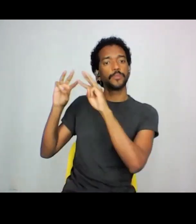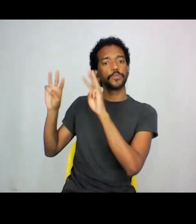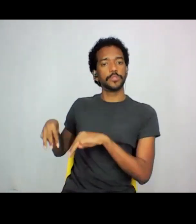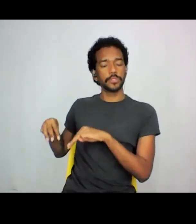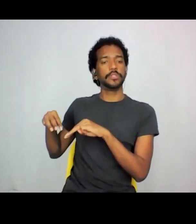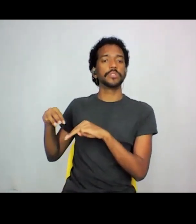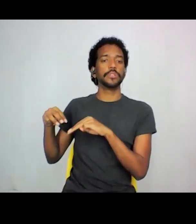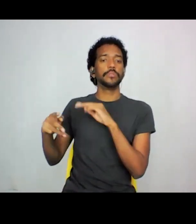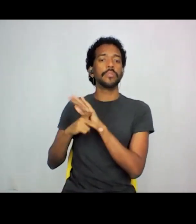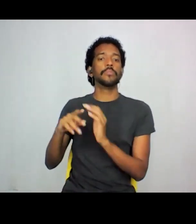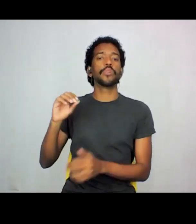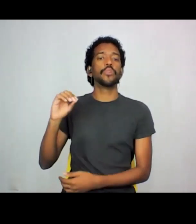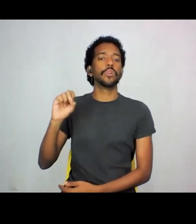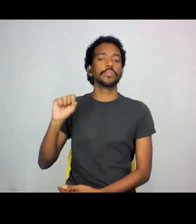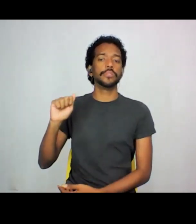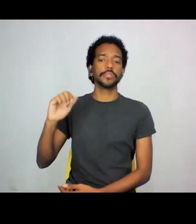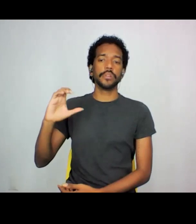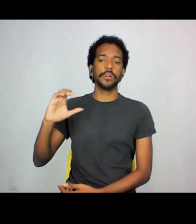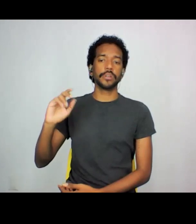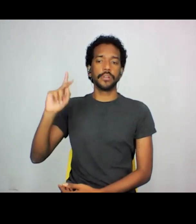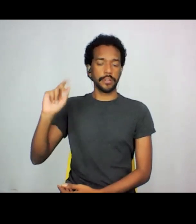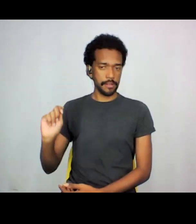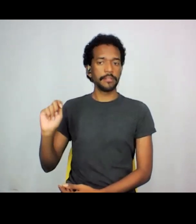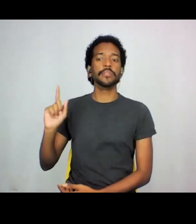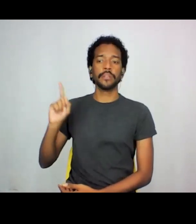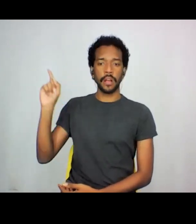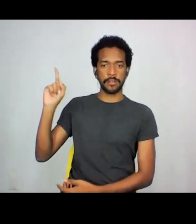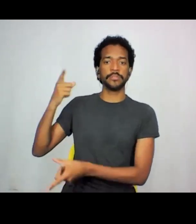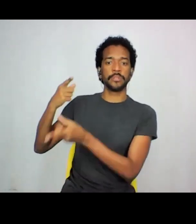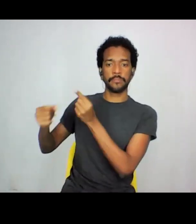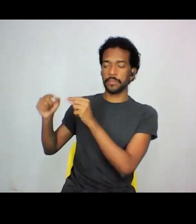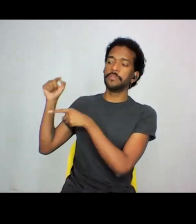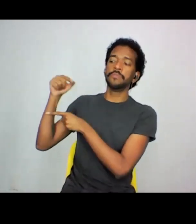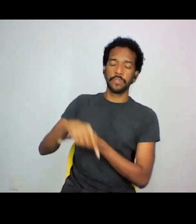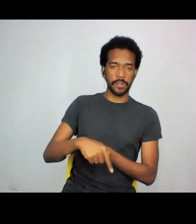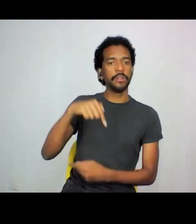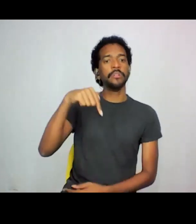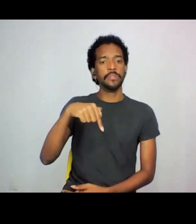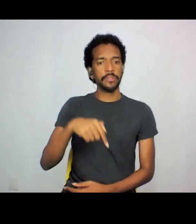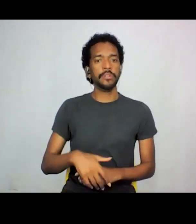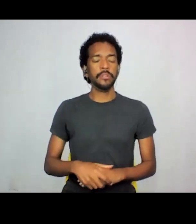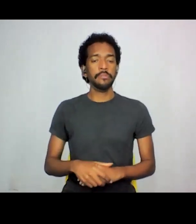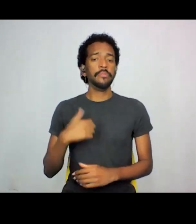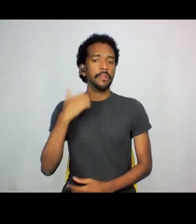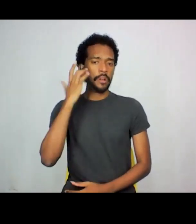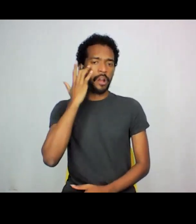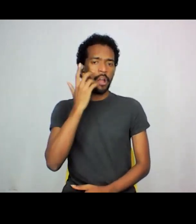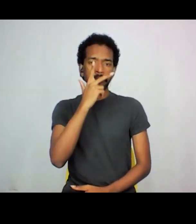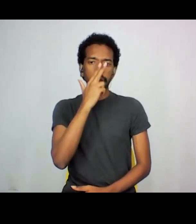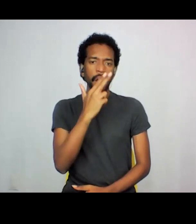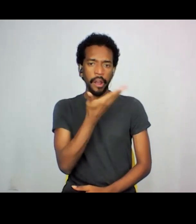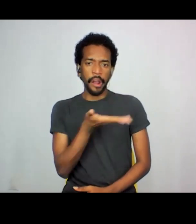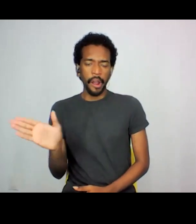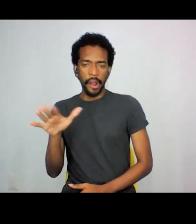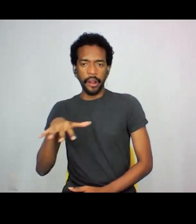de Osaka, né, no Japão, então, eu acho que essa representação, eu acho que eu puxei muito para o lado da imigração